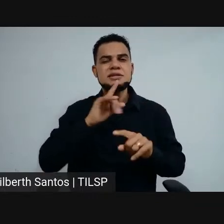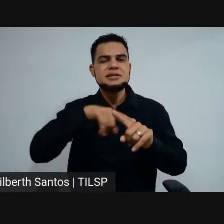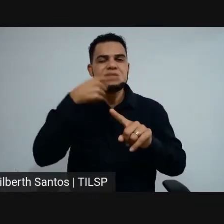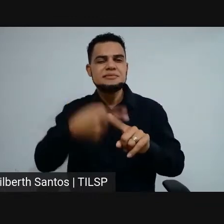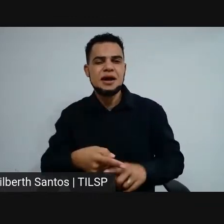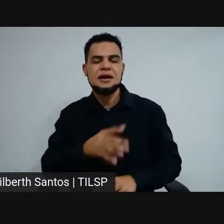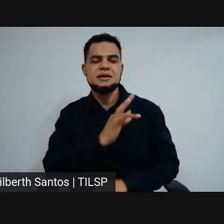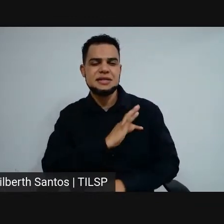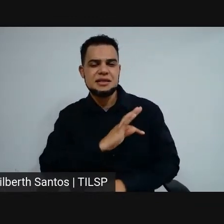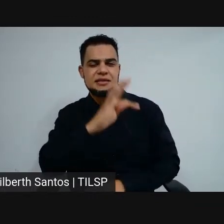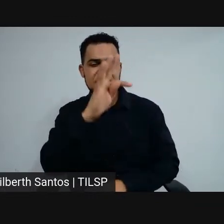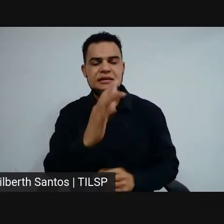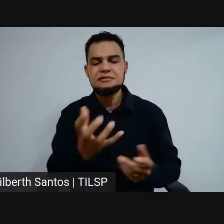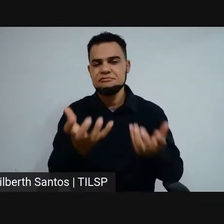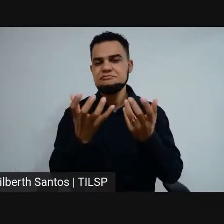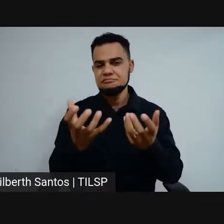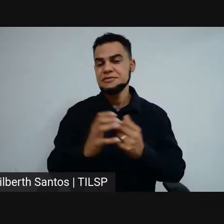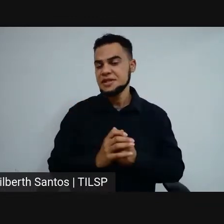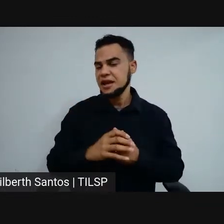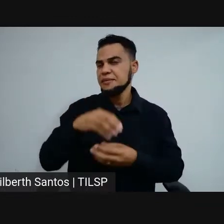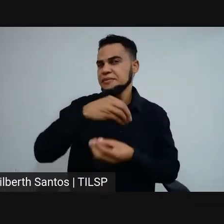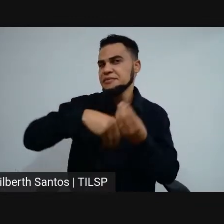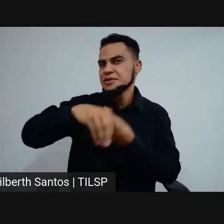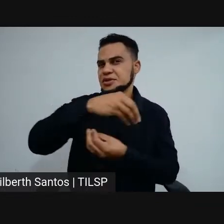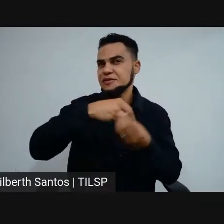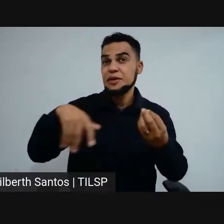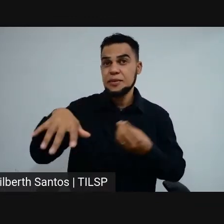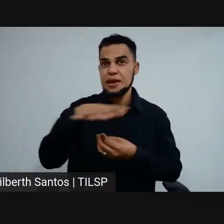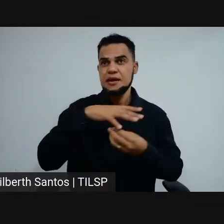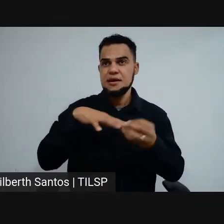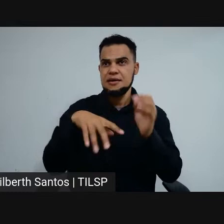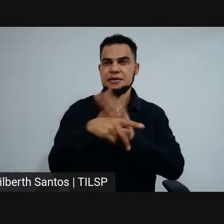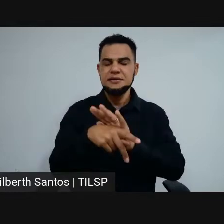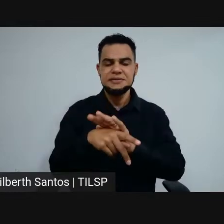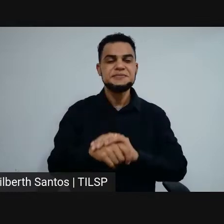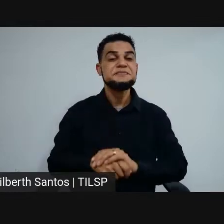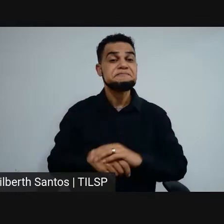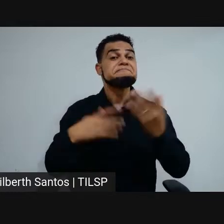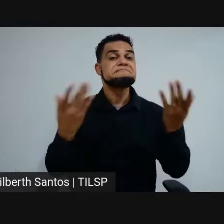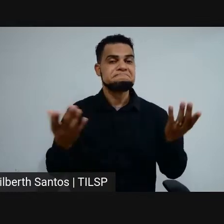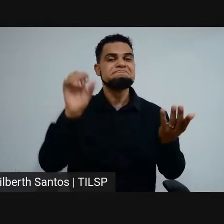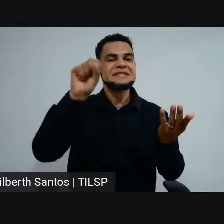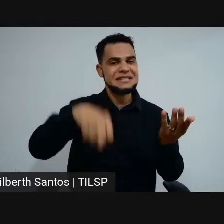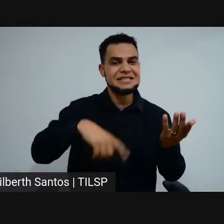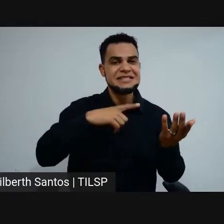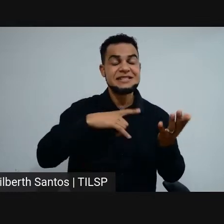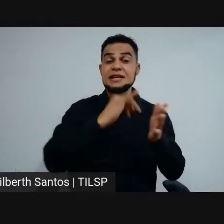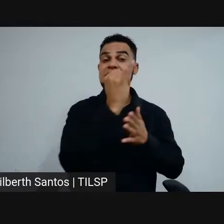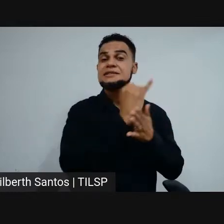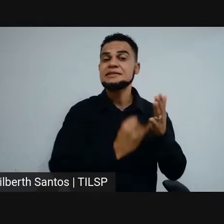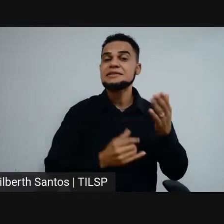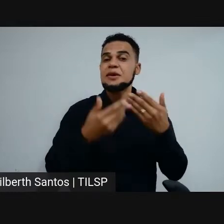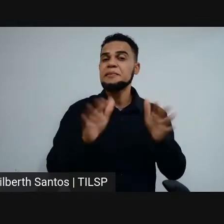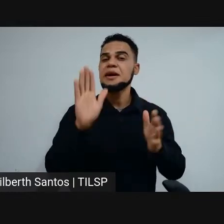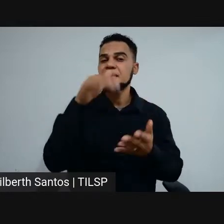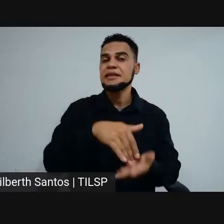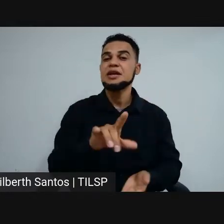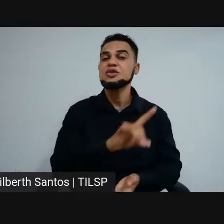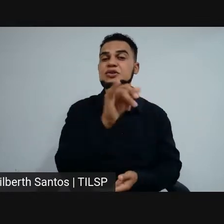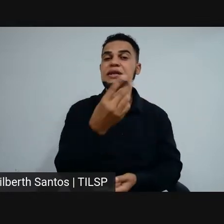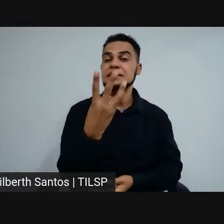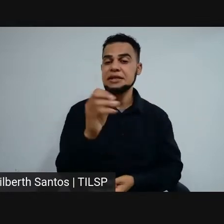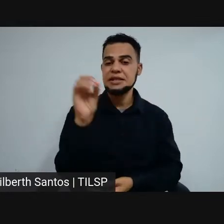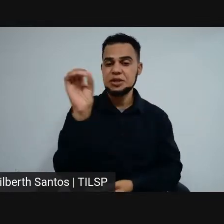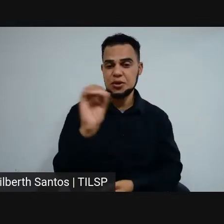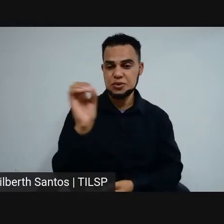especializar, se envolver um pouco mais numa área. E sim, nós estamos com as inscrições abertas até o dia 30 de outubro, ou